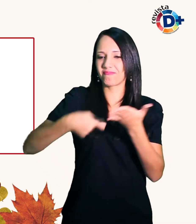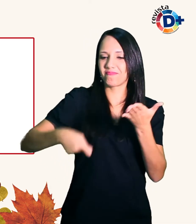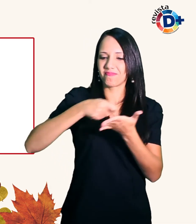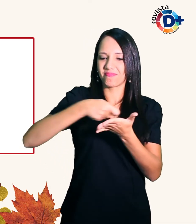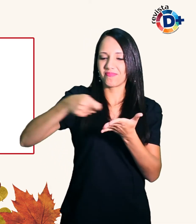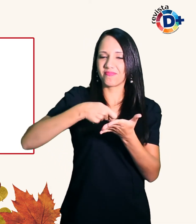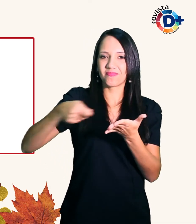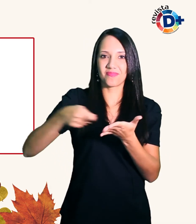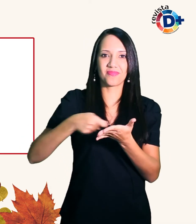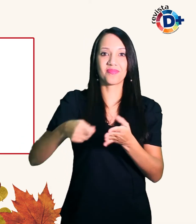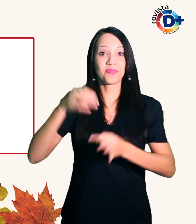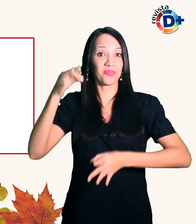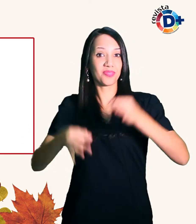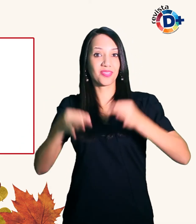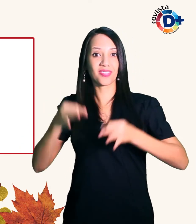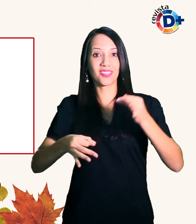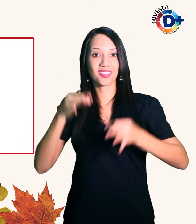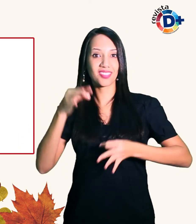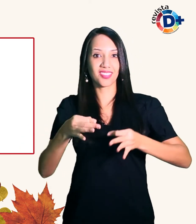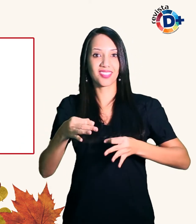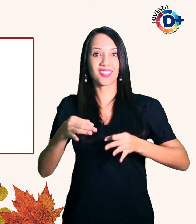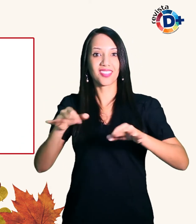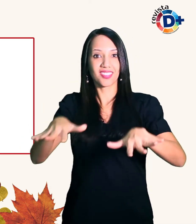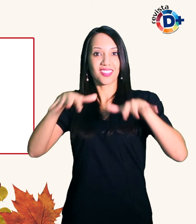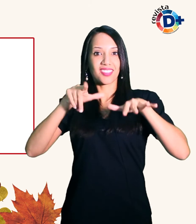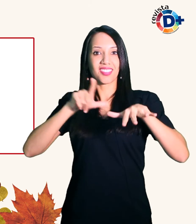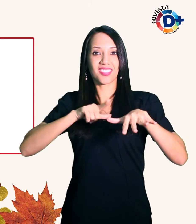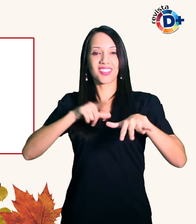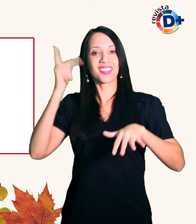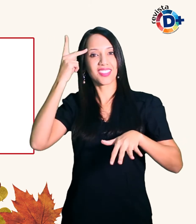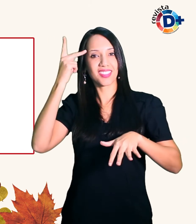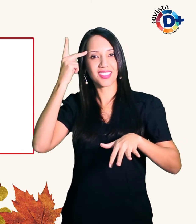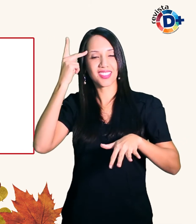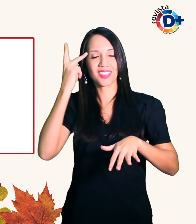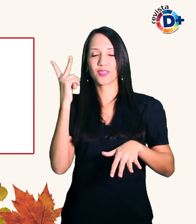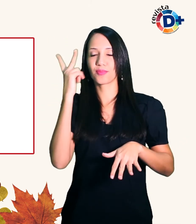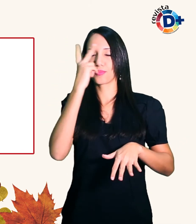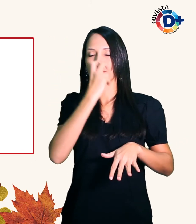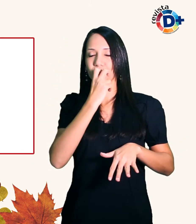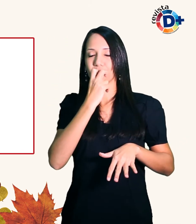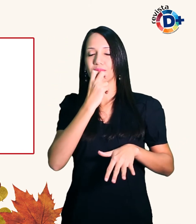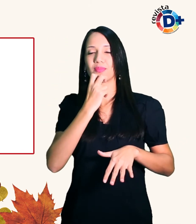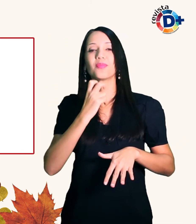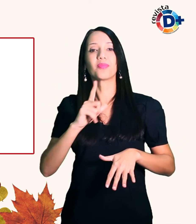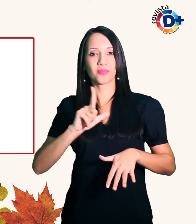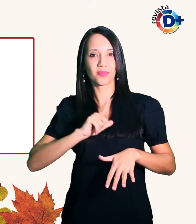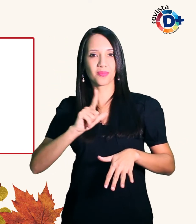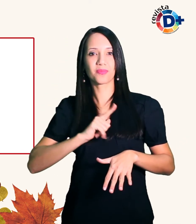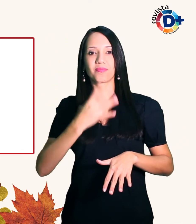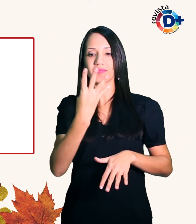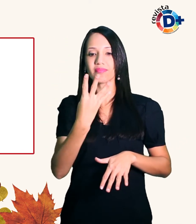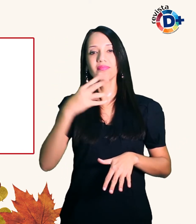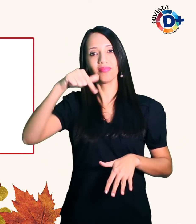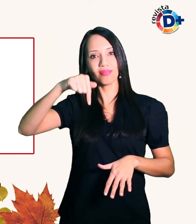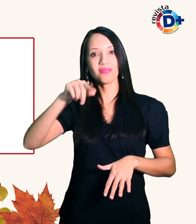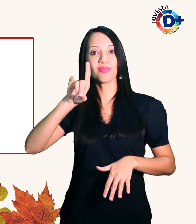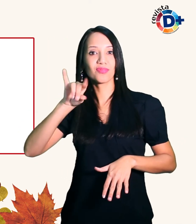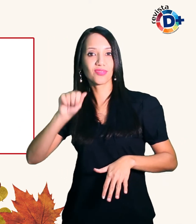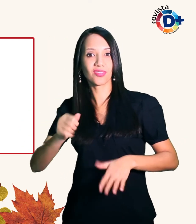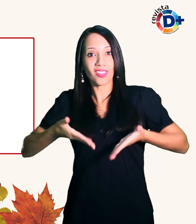30 anos e perdeu a visão na incubadora onde ficou por 47 dias depois de nascer prematura